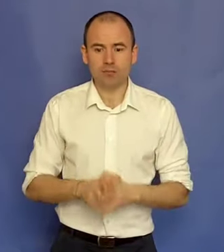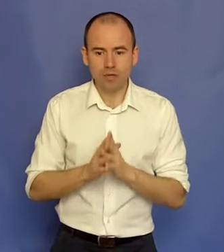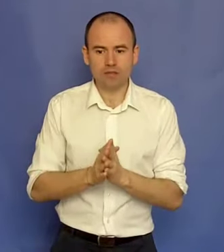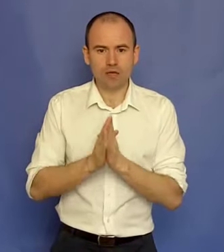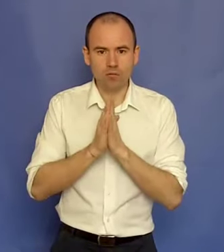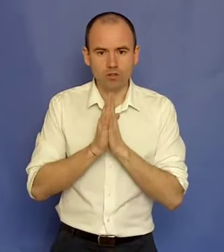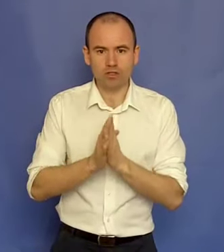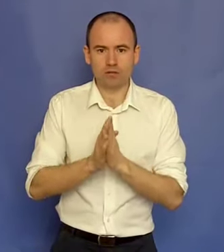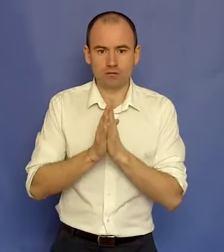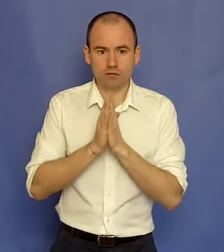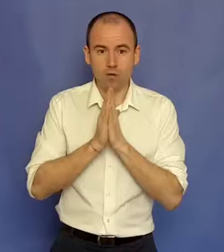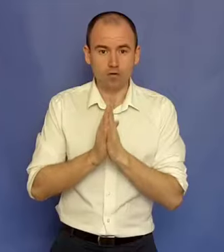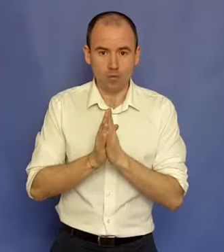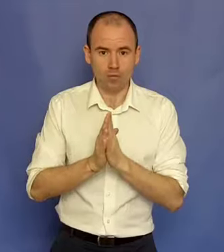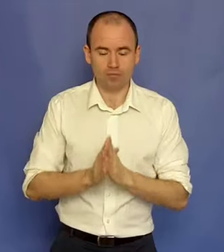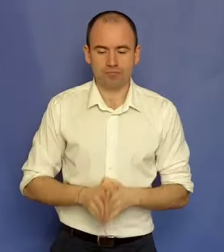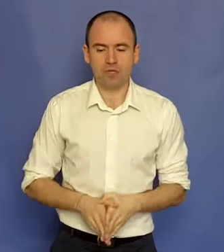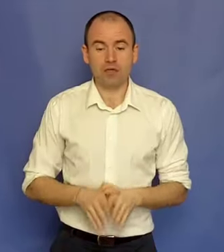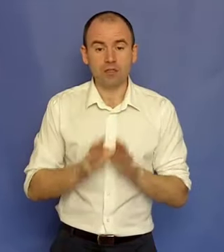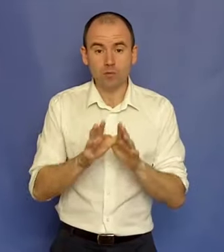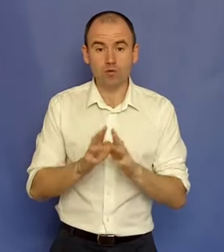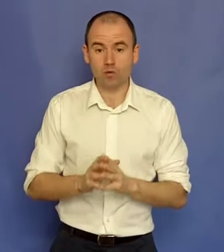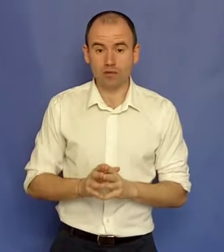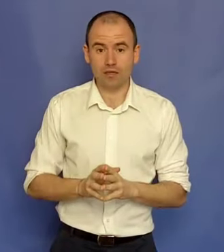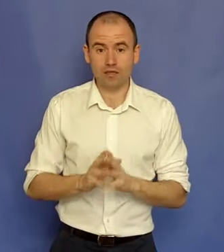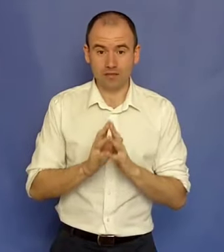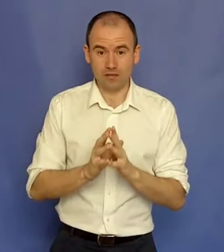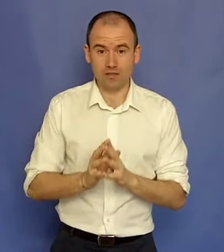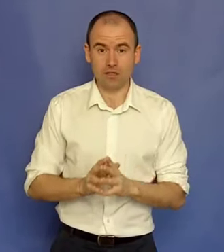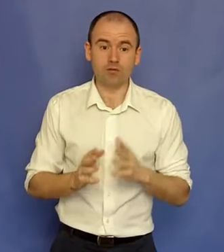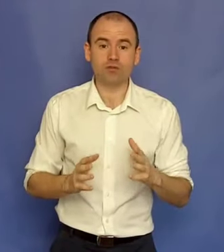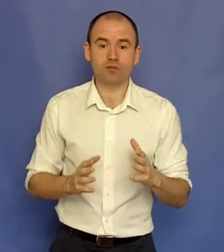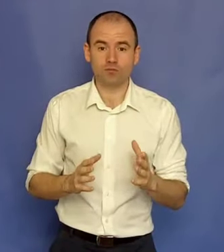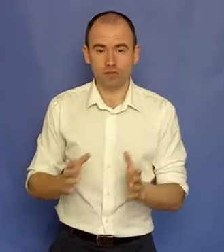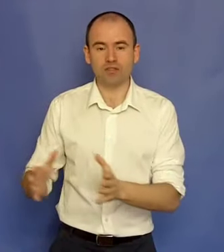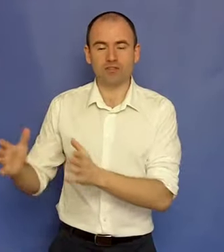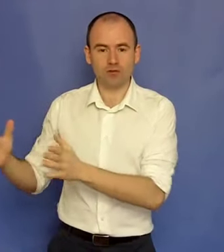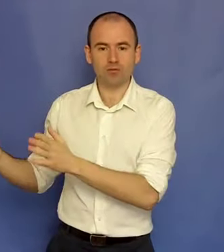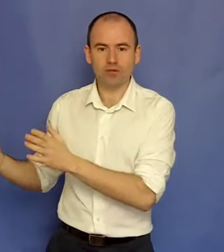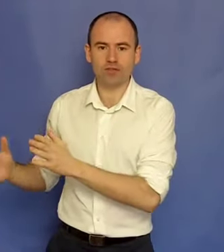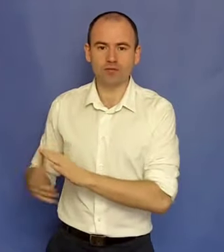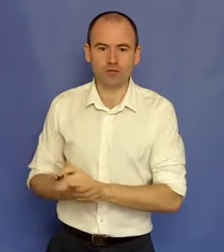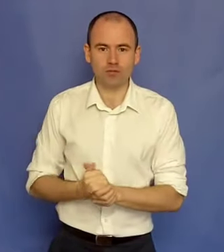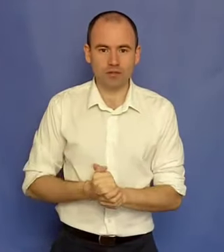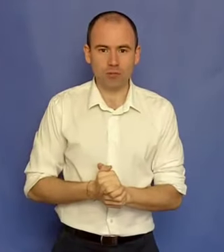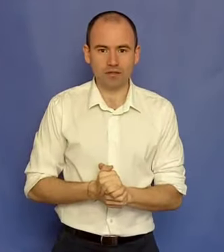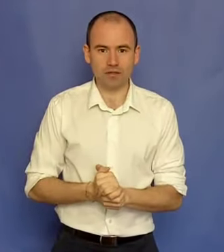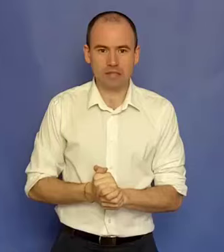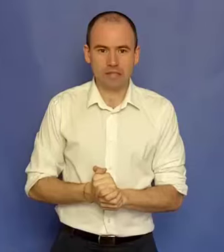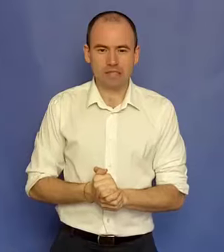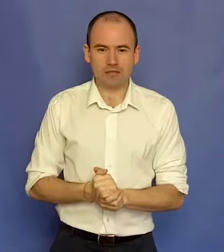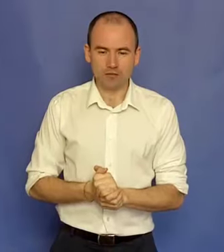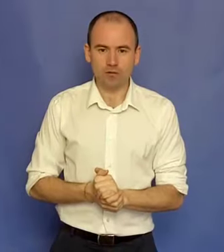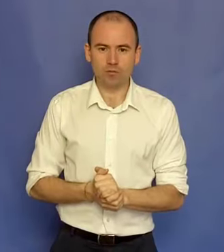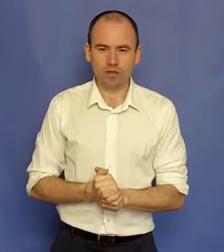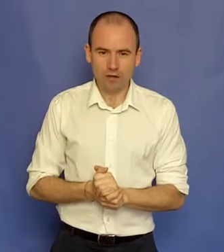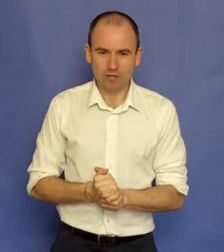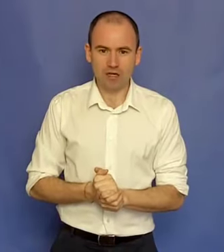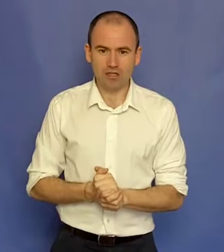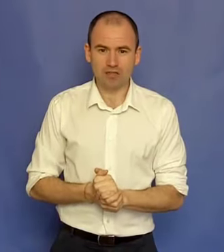deci practic am muncit ca un rob. Îți spun lucrul ăsta ca să înțelegi că atunci când îți voi spune ce am de spus mai departe și îți voi spune că a fi angajat